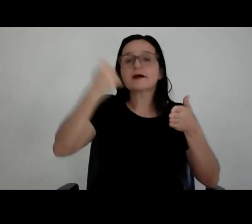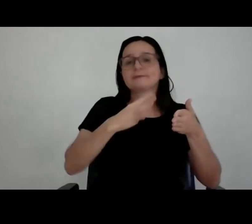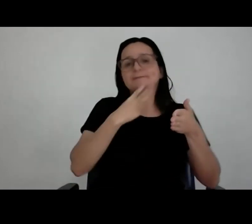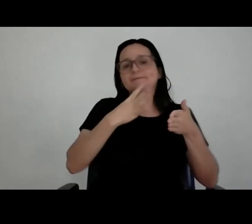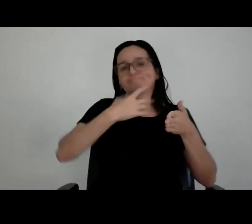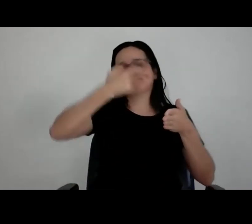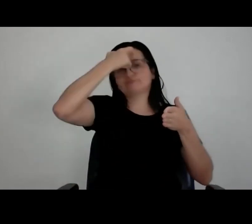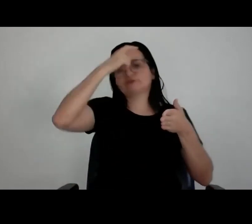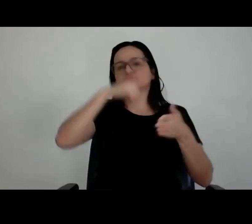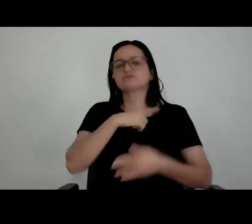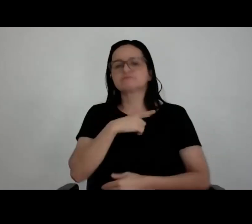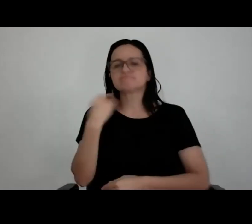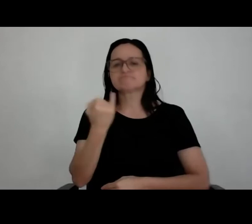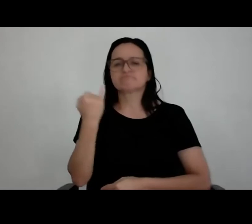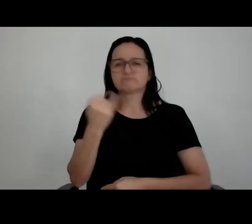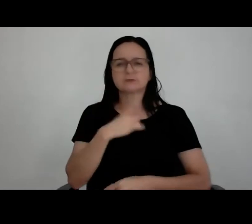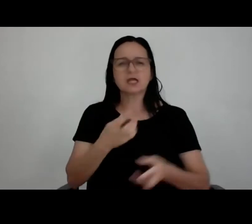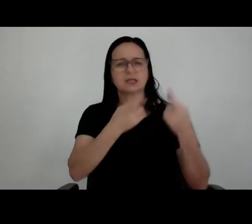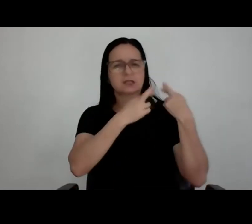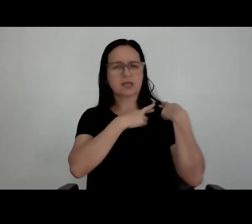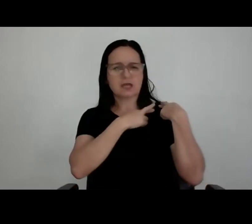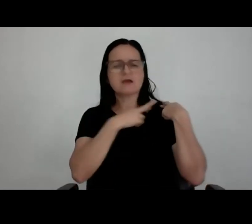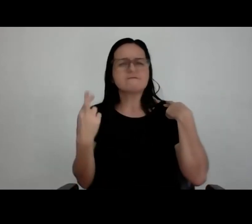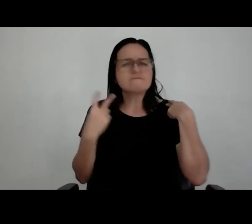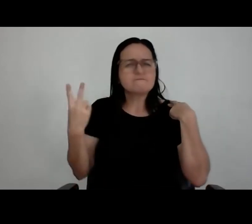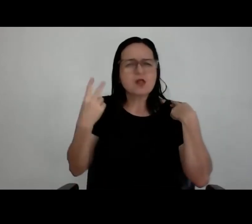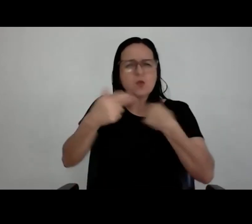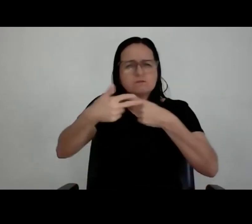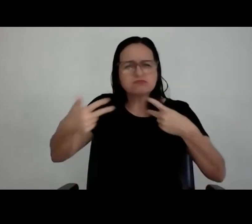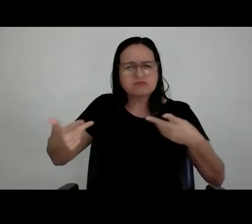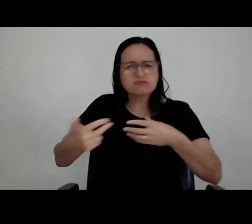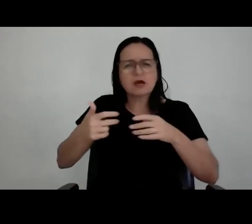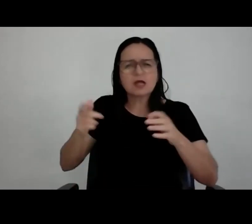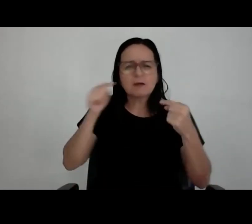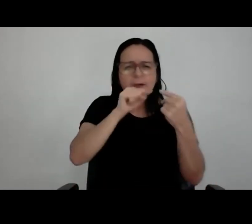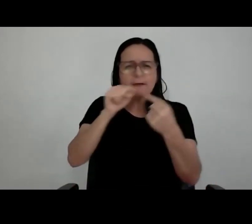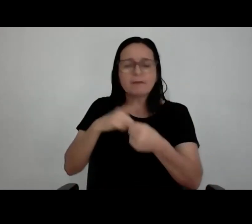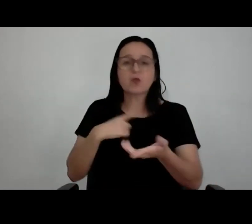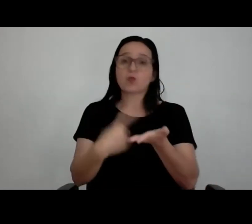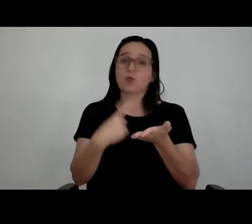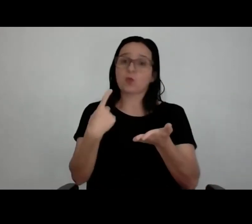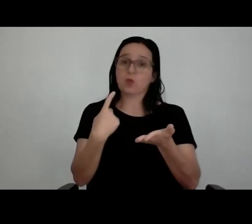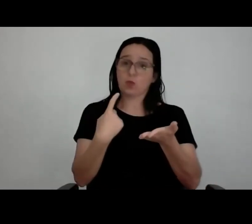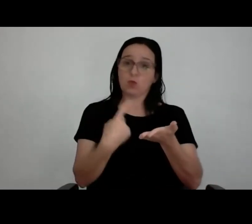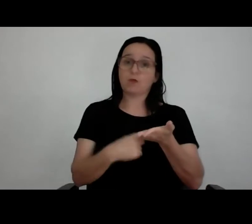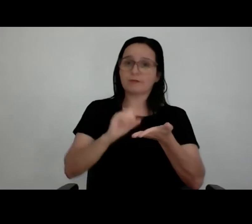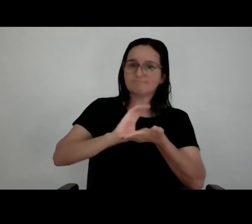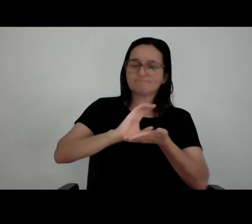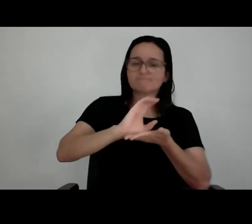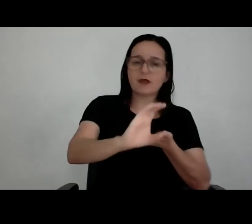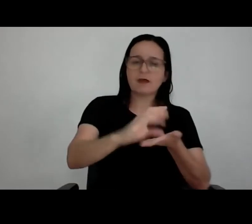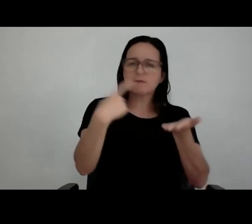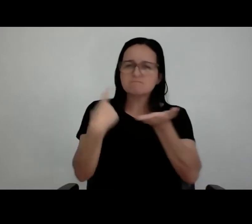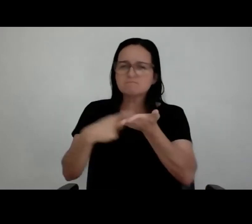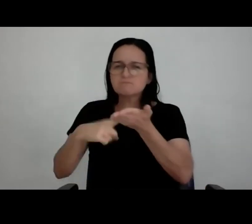comprometimento com a responsabilidade dos valores envolvidos, o comprometimento com o funcionamento técnico das estruturas,